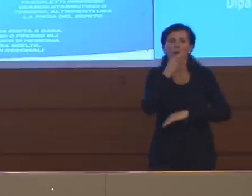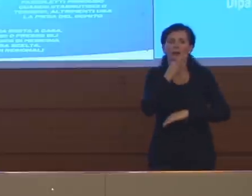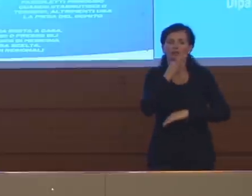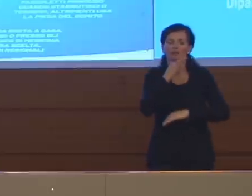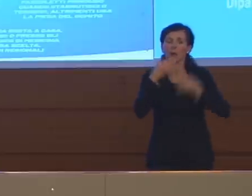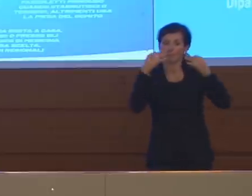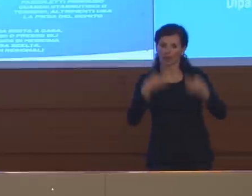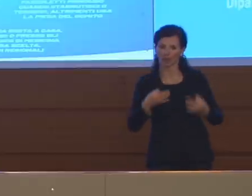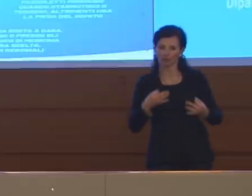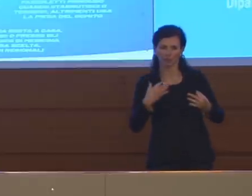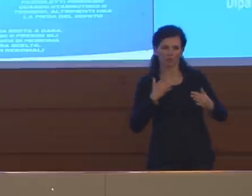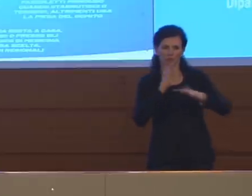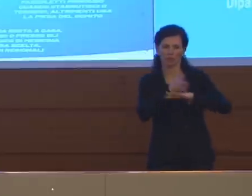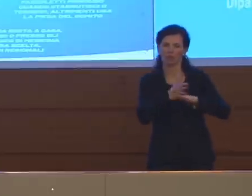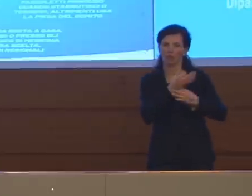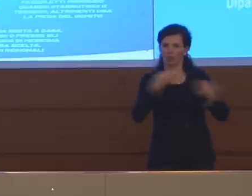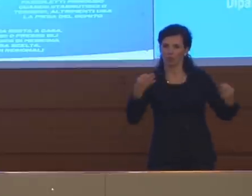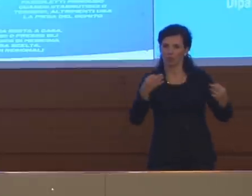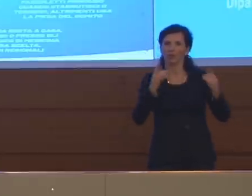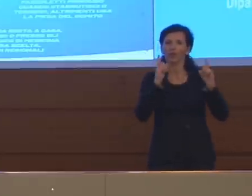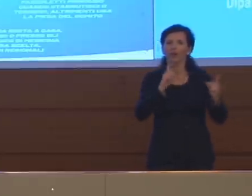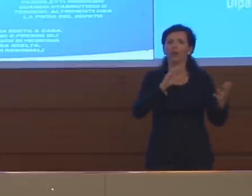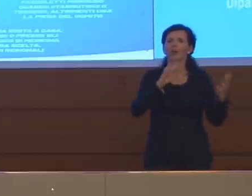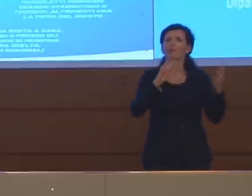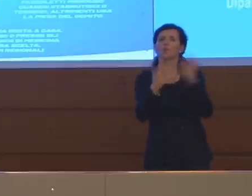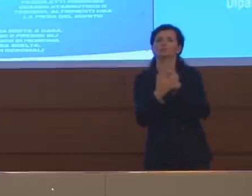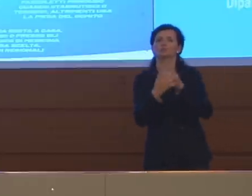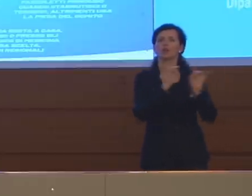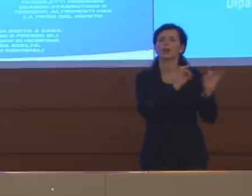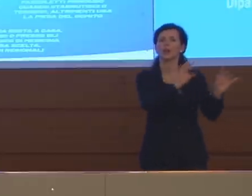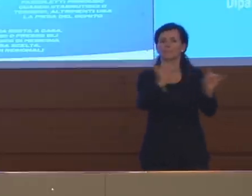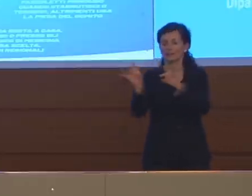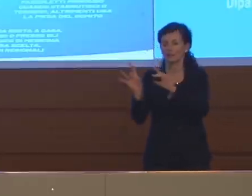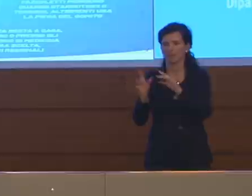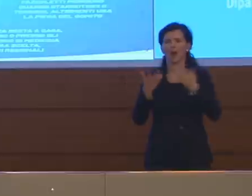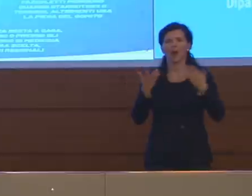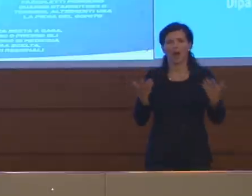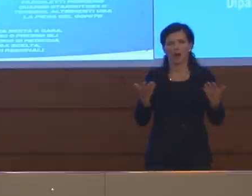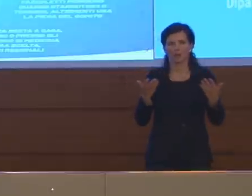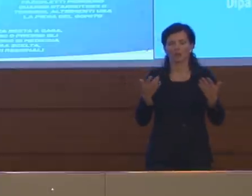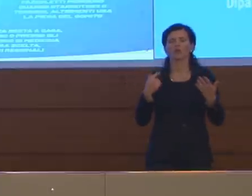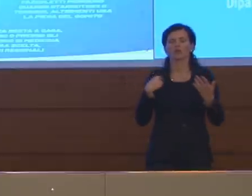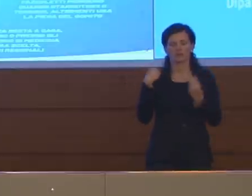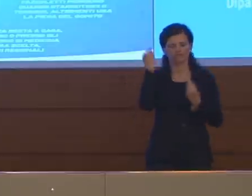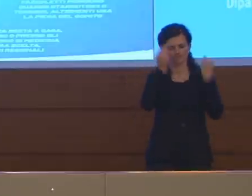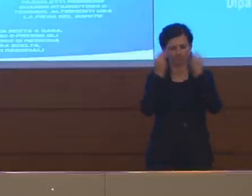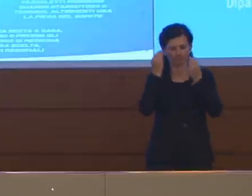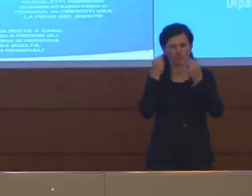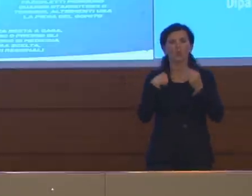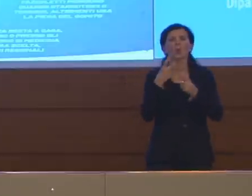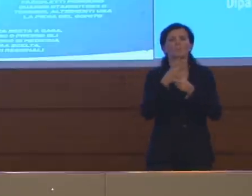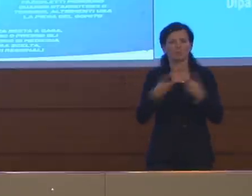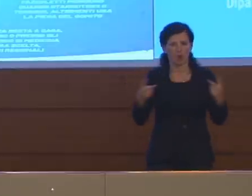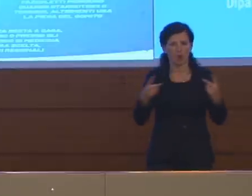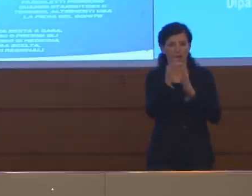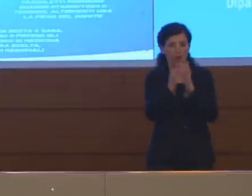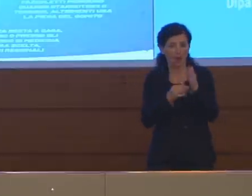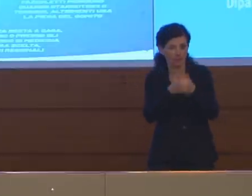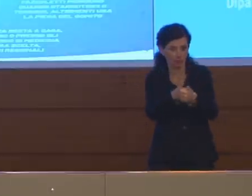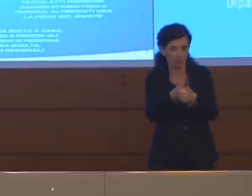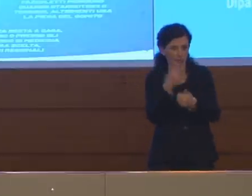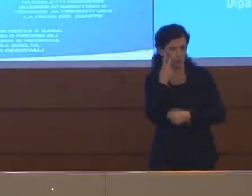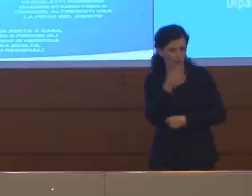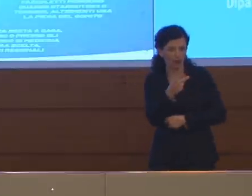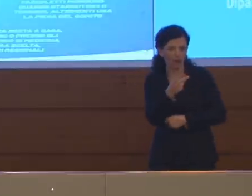precisa in funzione della evoluzione dell'epidemia. Quindi la logica è proviamo delle misure, misuriamo l'effetto che